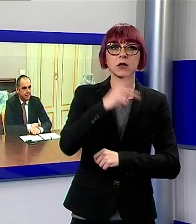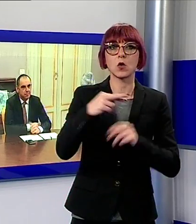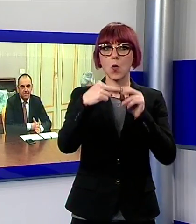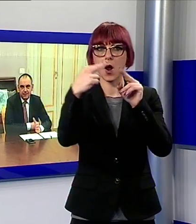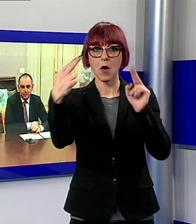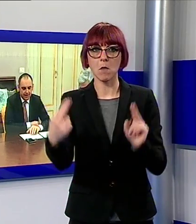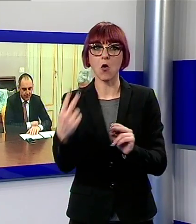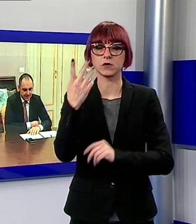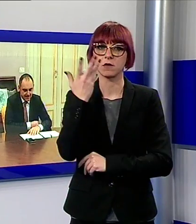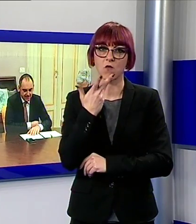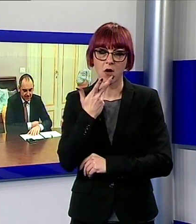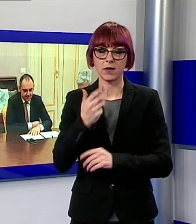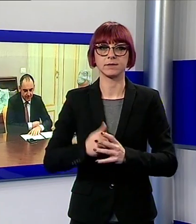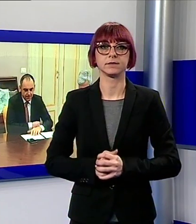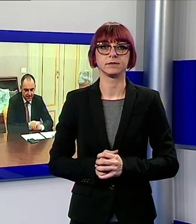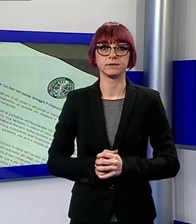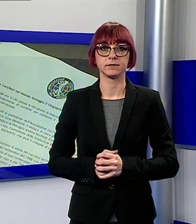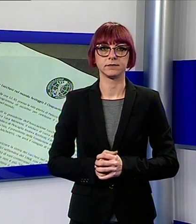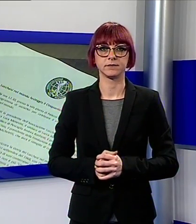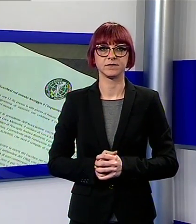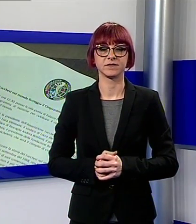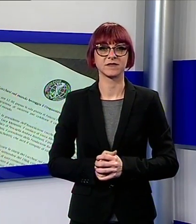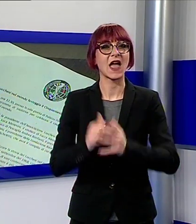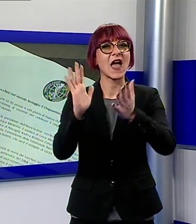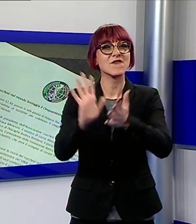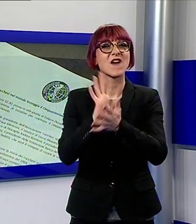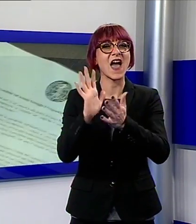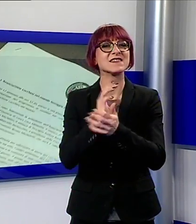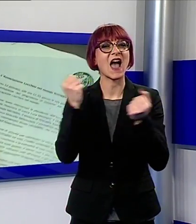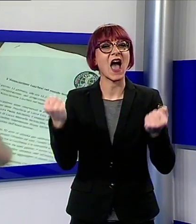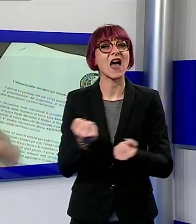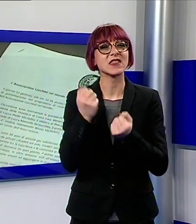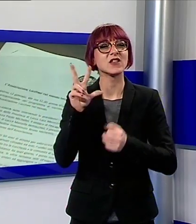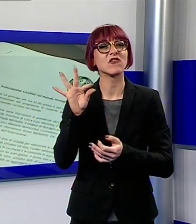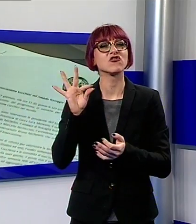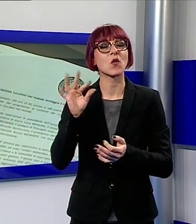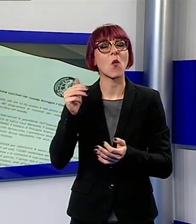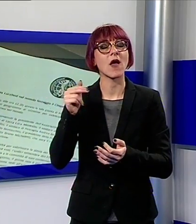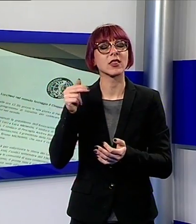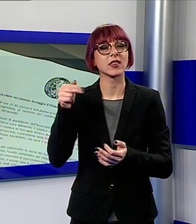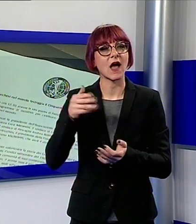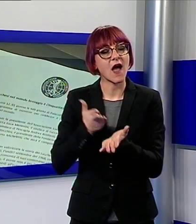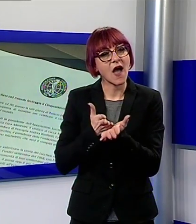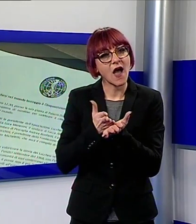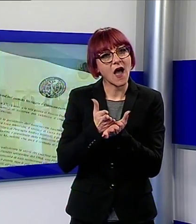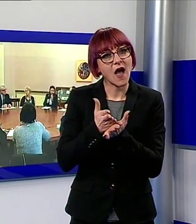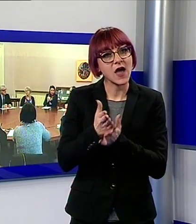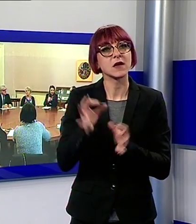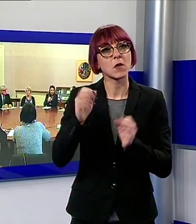per celebrare il mezzo secolo di attività la presidente dell'associazione Ilaria del Bianco in una conferenza stampa a Palazzo